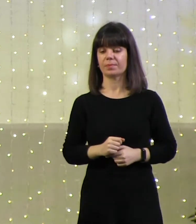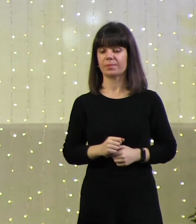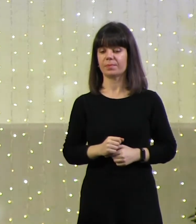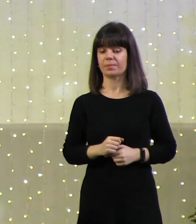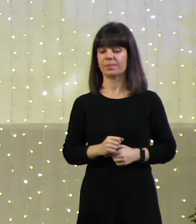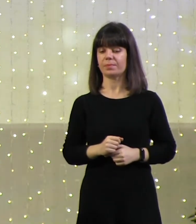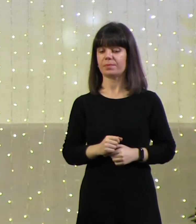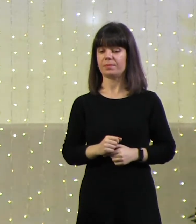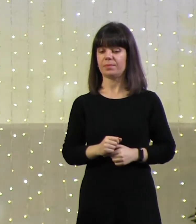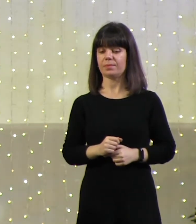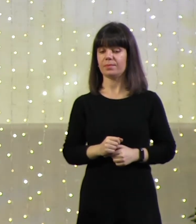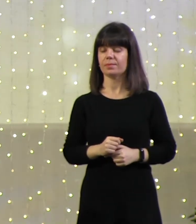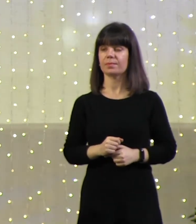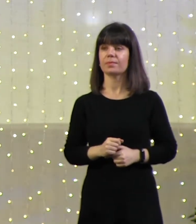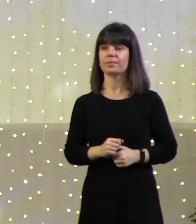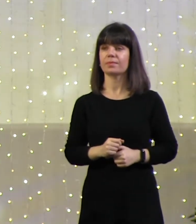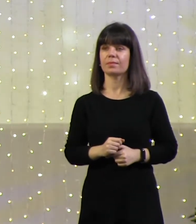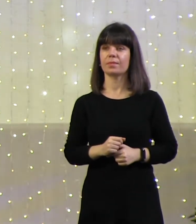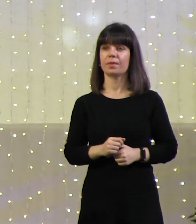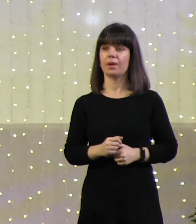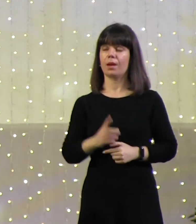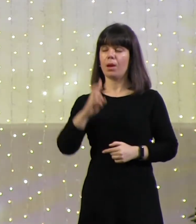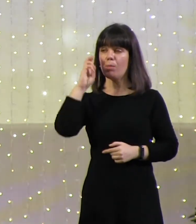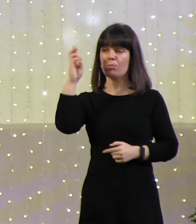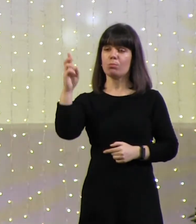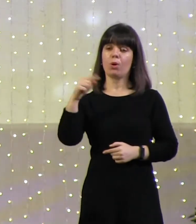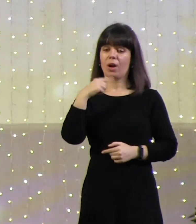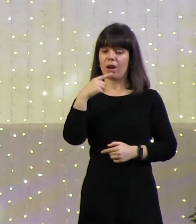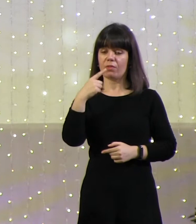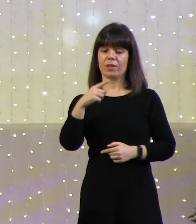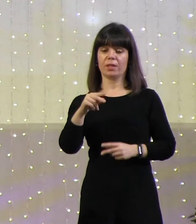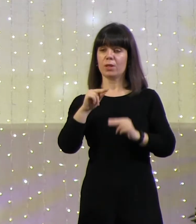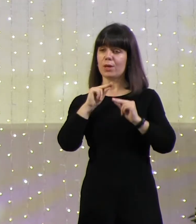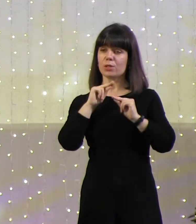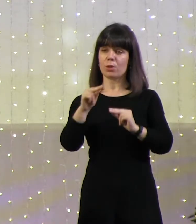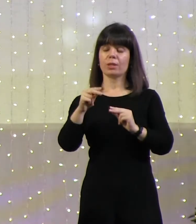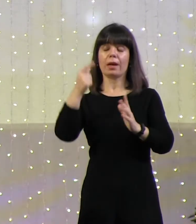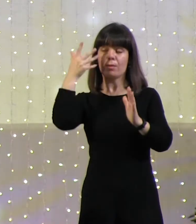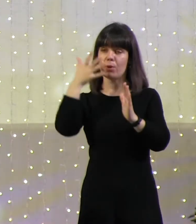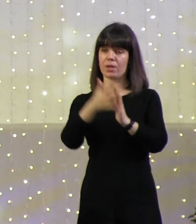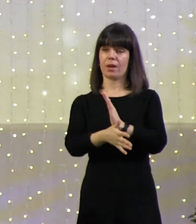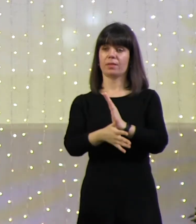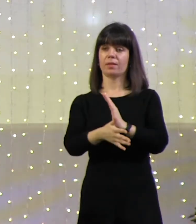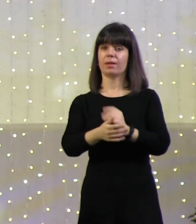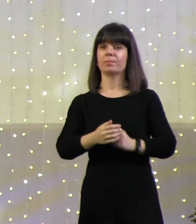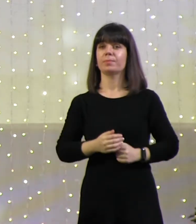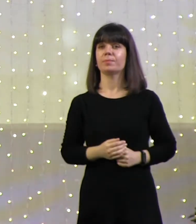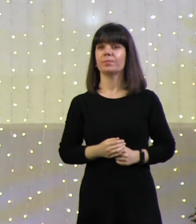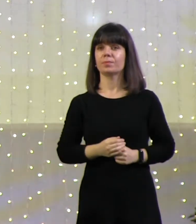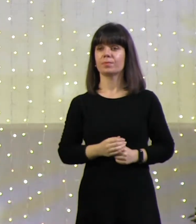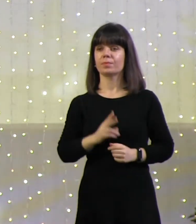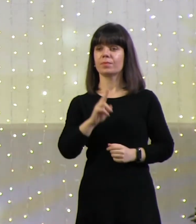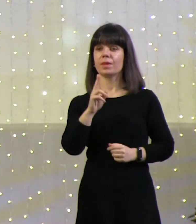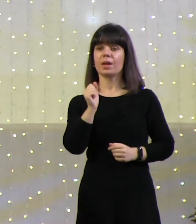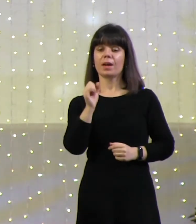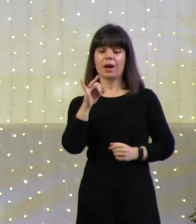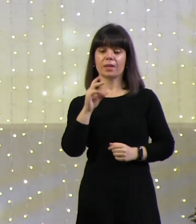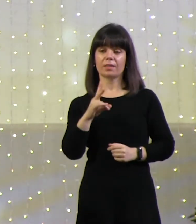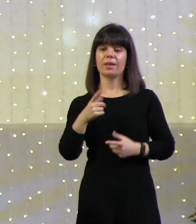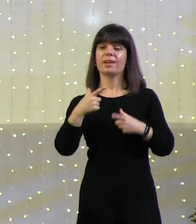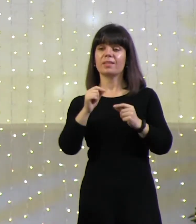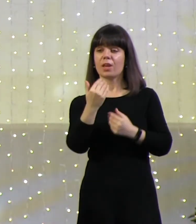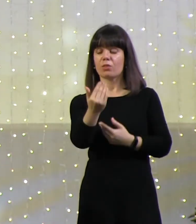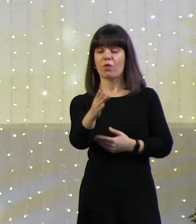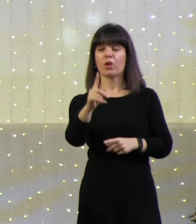И так четко и ясно, что выкрутиться было невозможно. Каин, где твой брат?